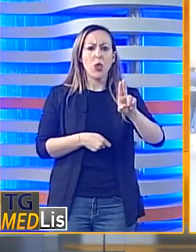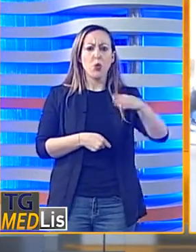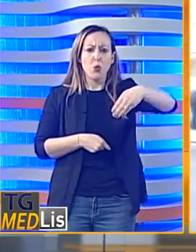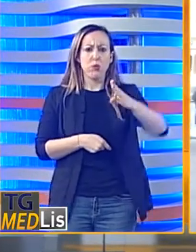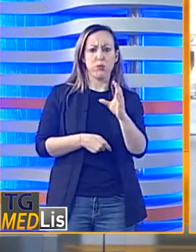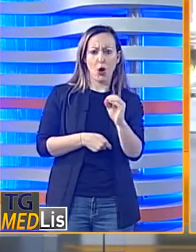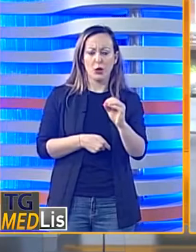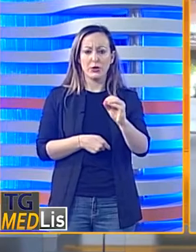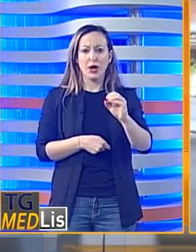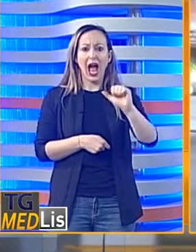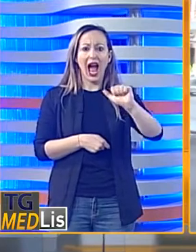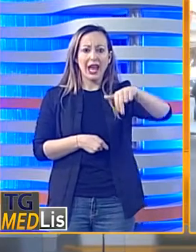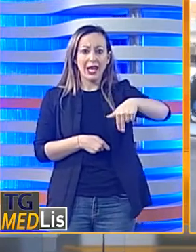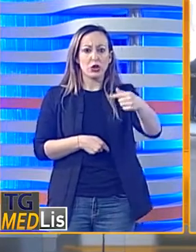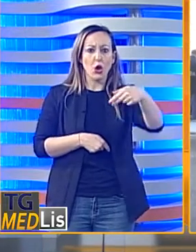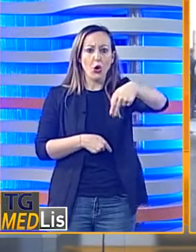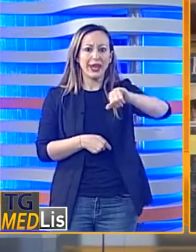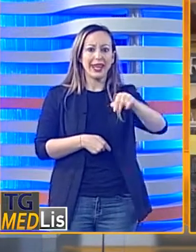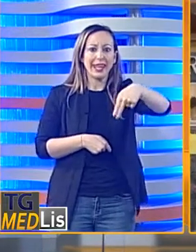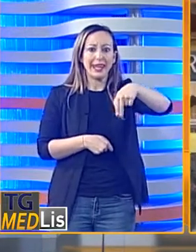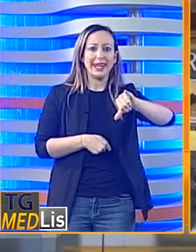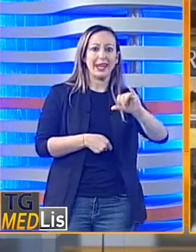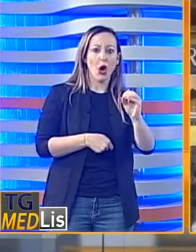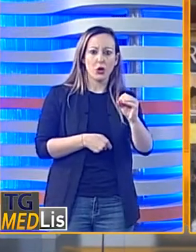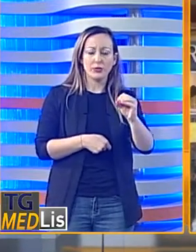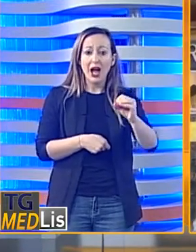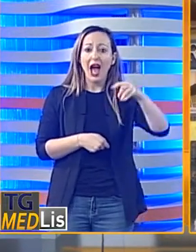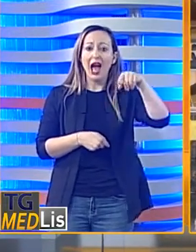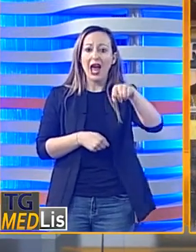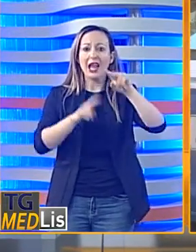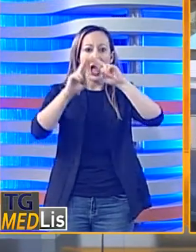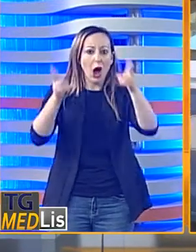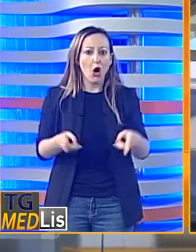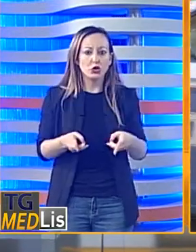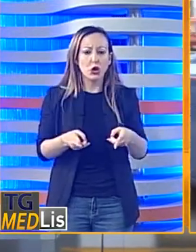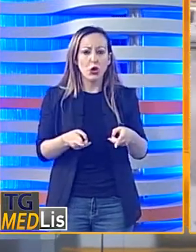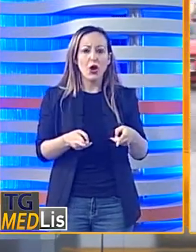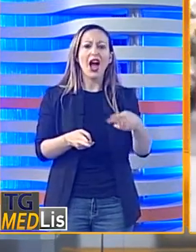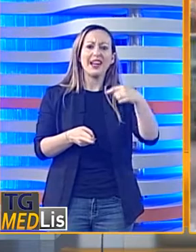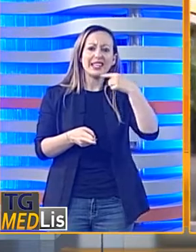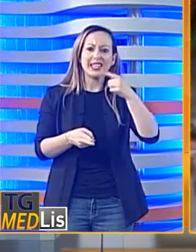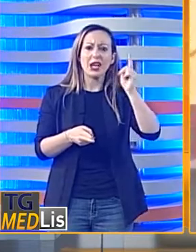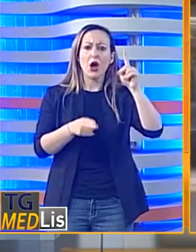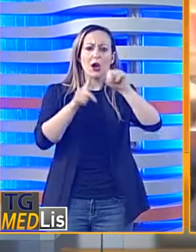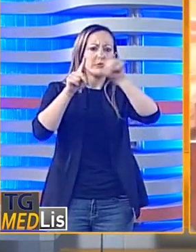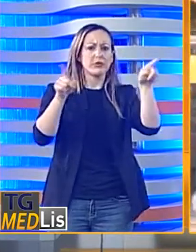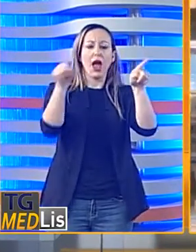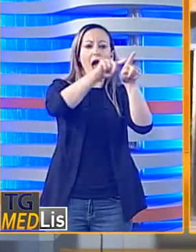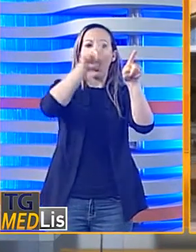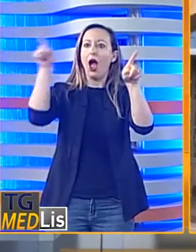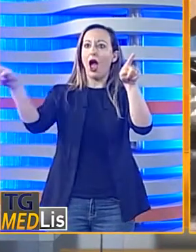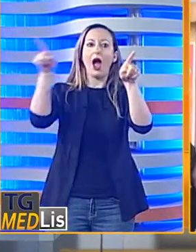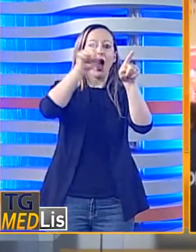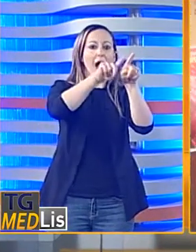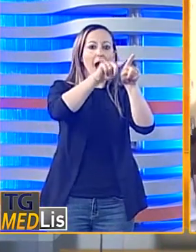vero proprio punto strategico per l'influenza dei clan nel quartiere palermitano. L'attività